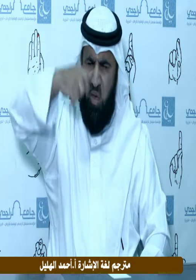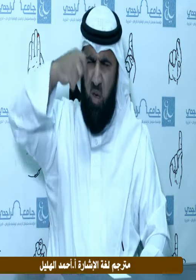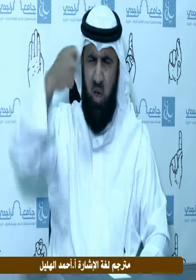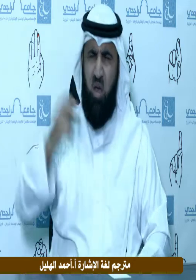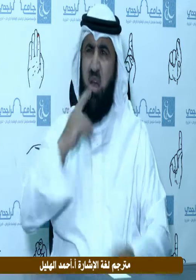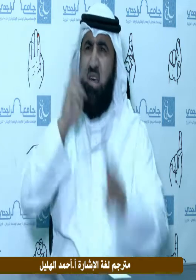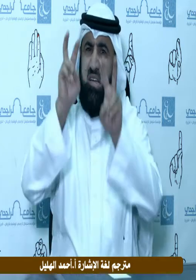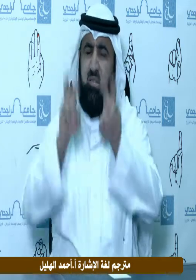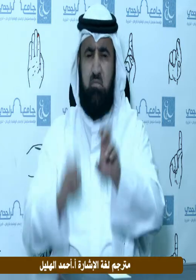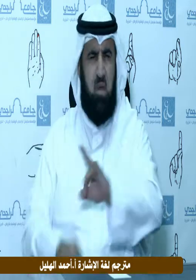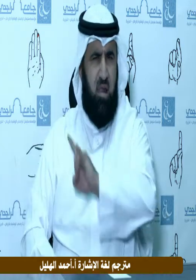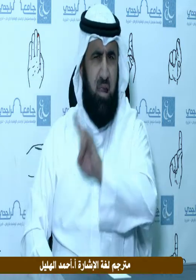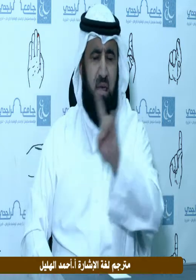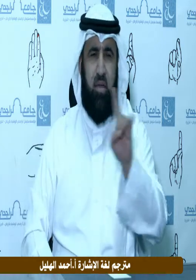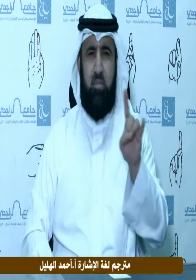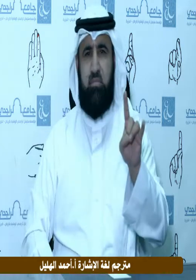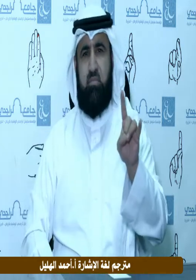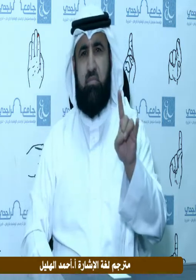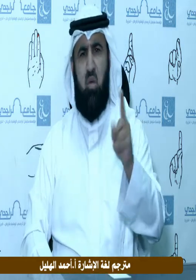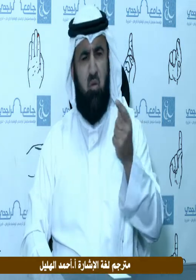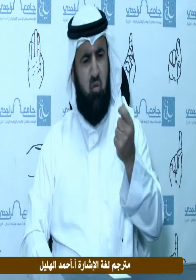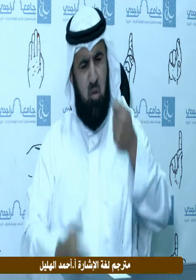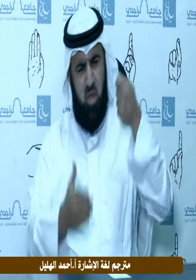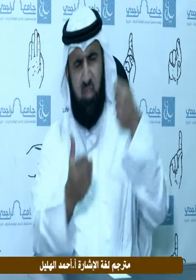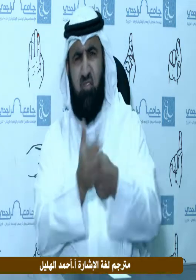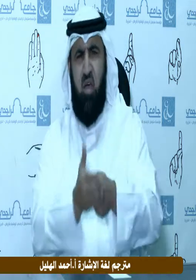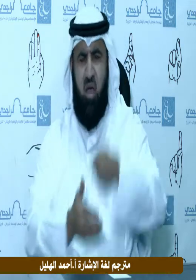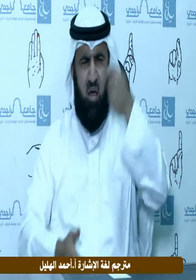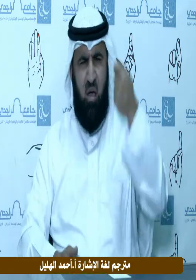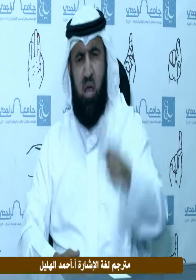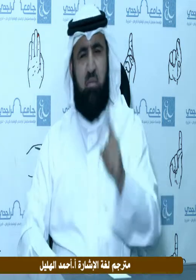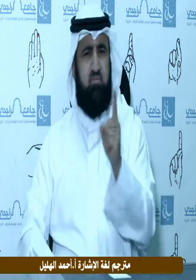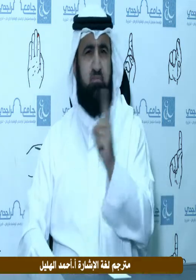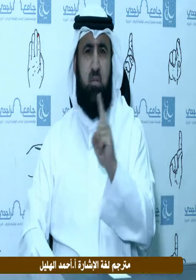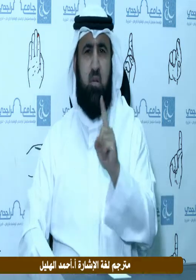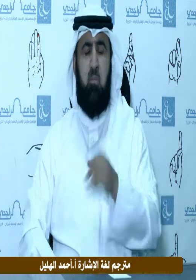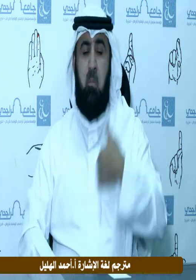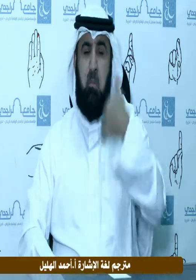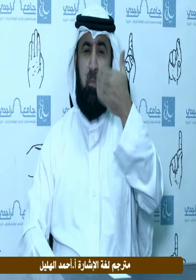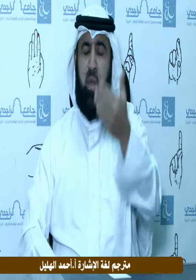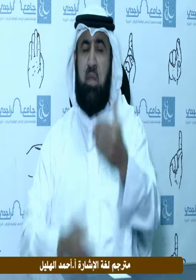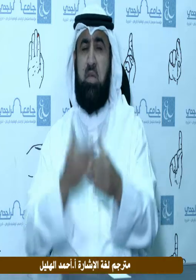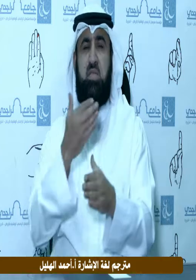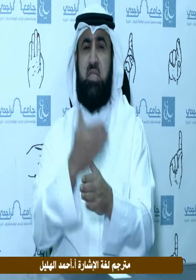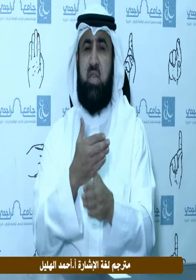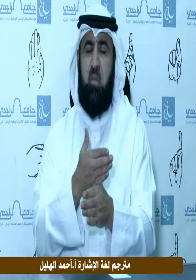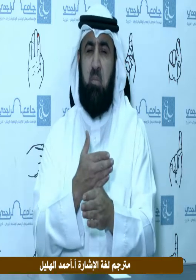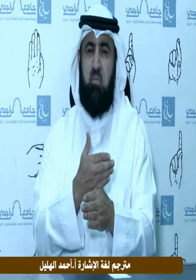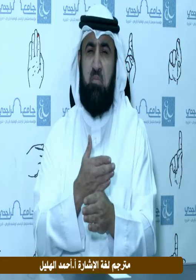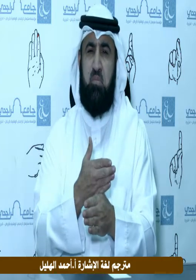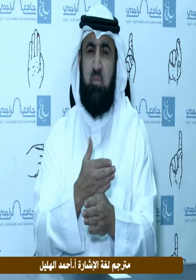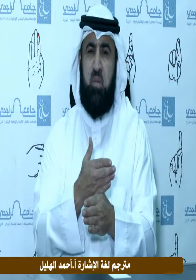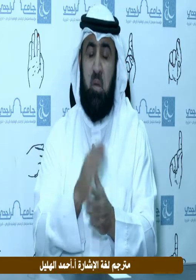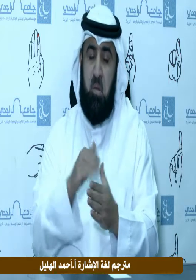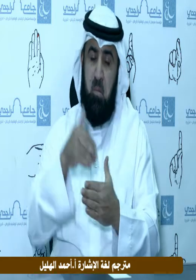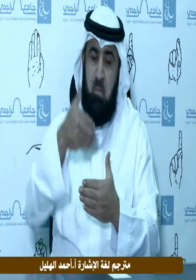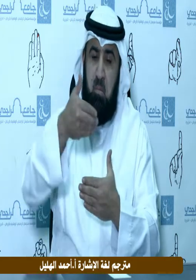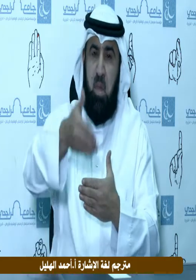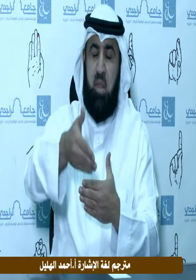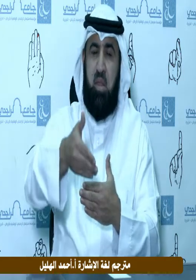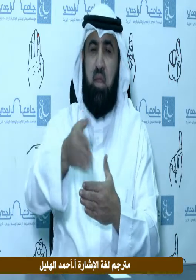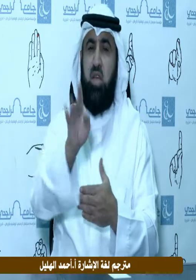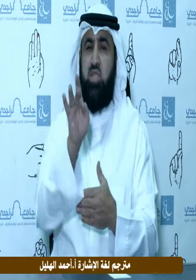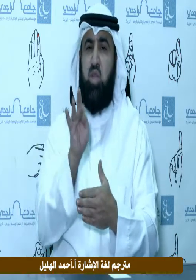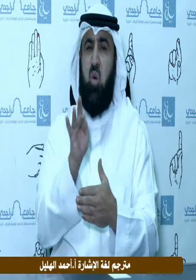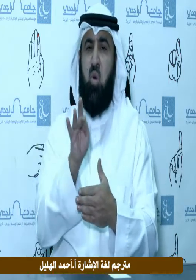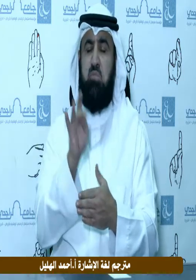والمهر العالي كل ذلك سبب لفساد